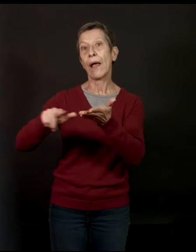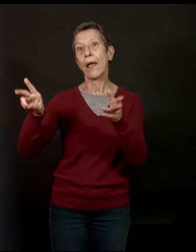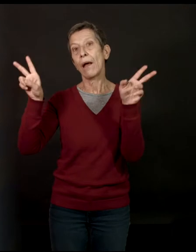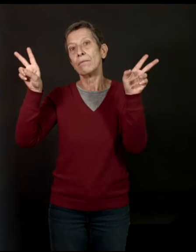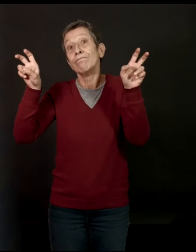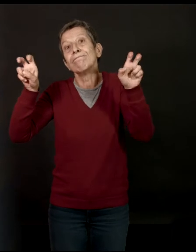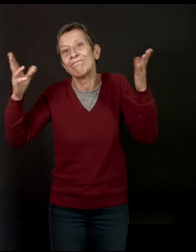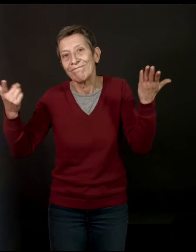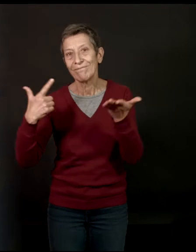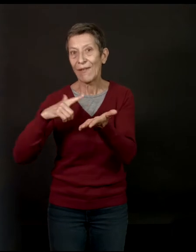si j'ose dire.